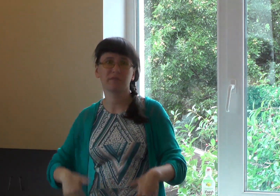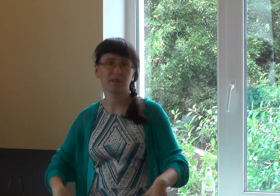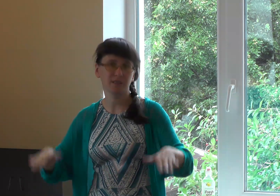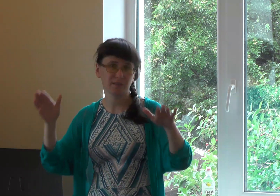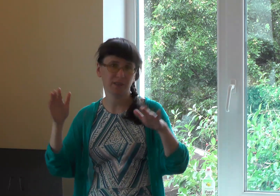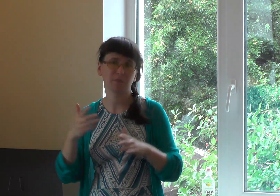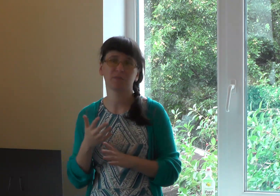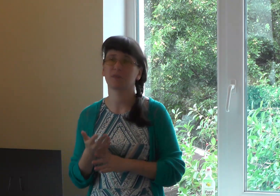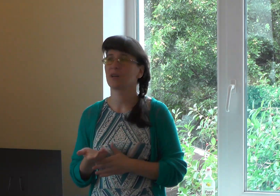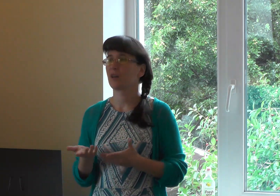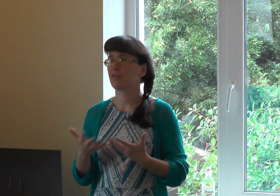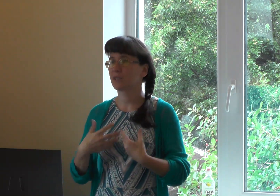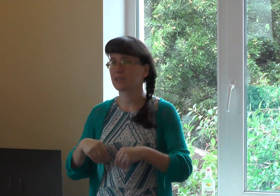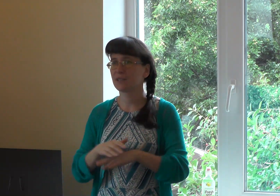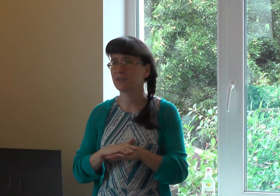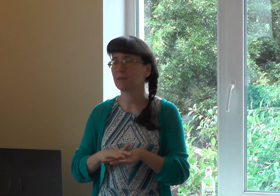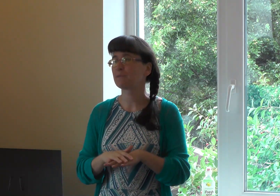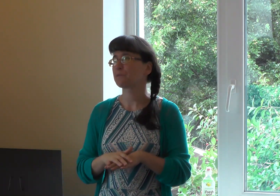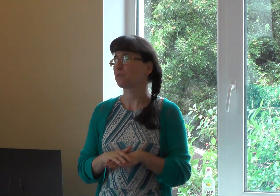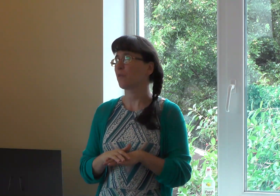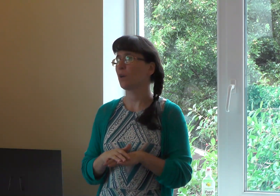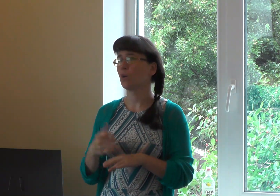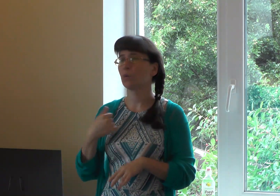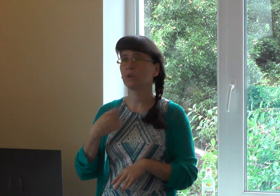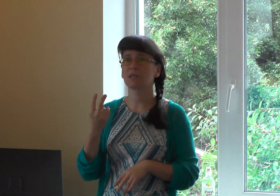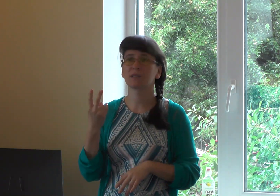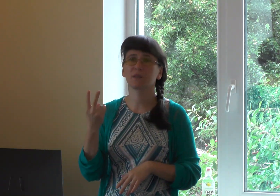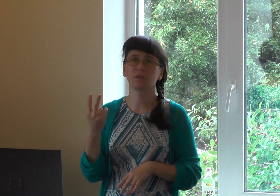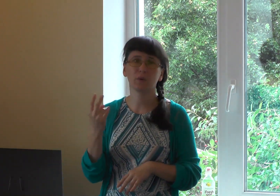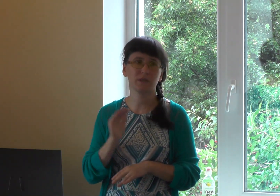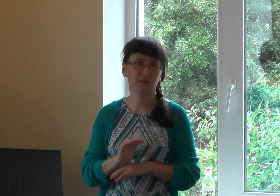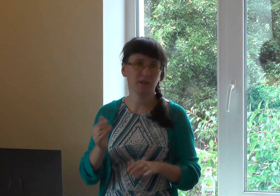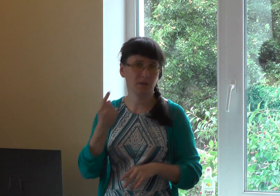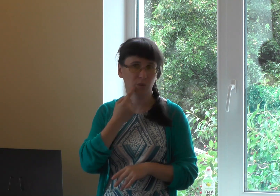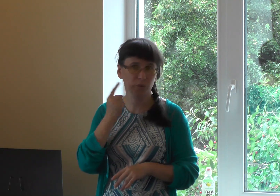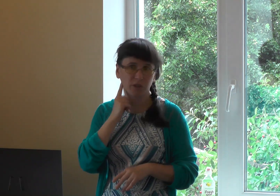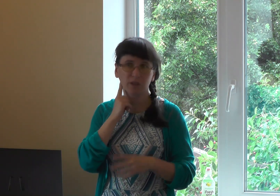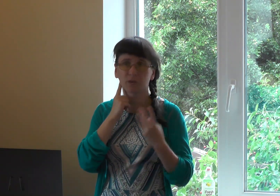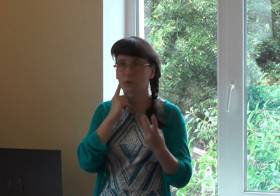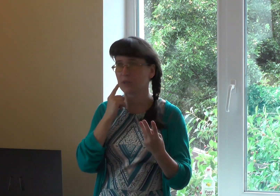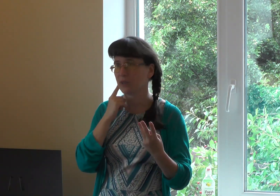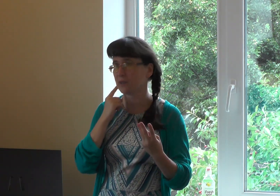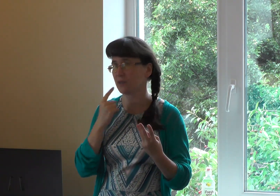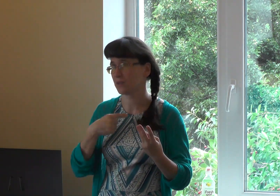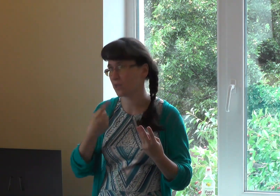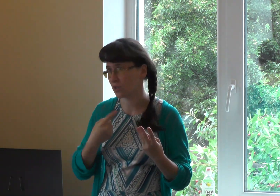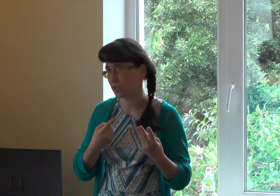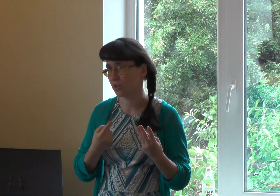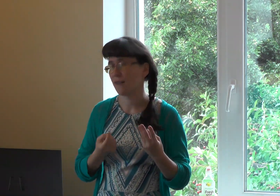выросли на этом, в этой среде. У нас двое детей глухих, трое слышащих.